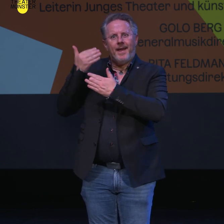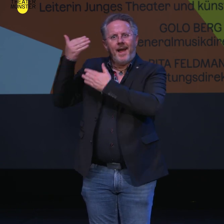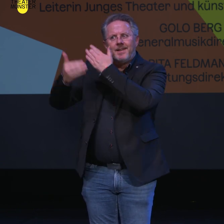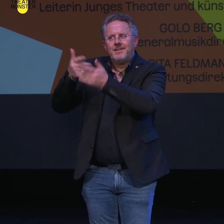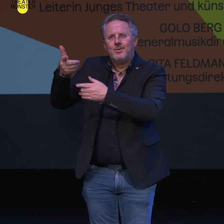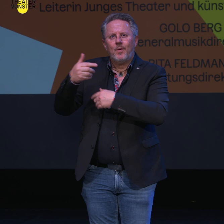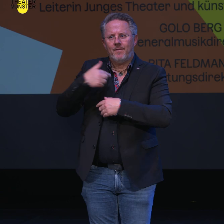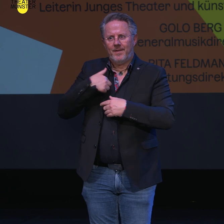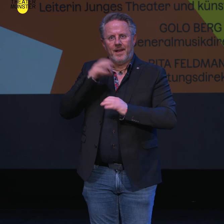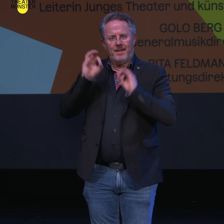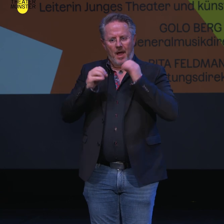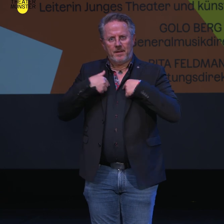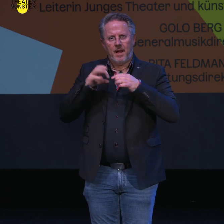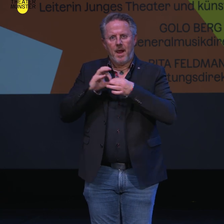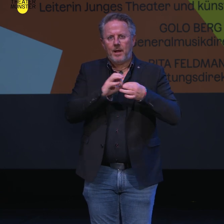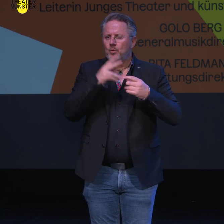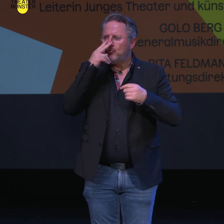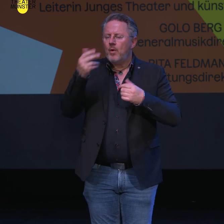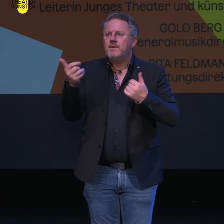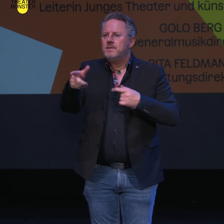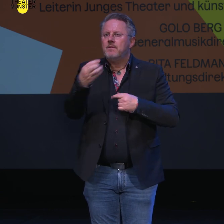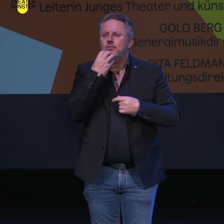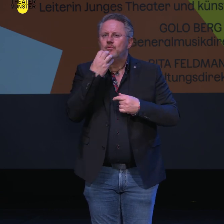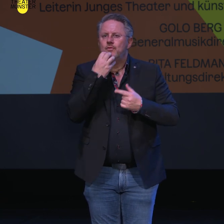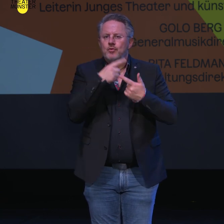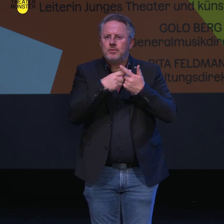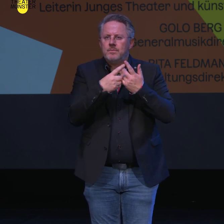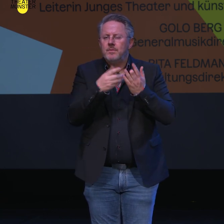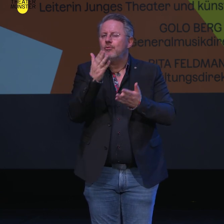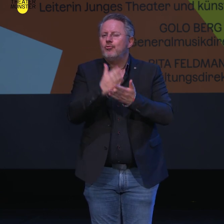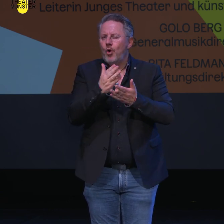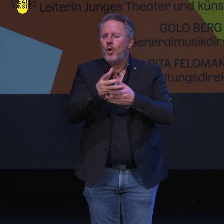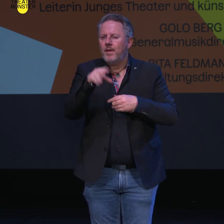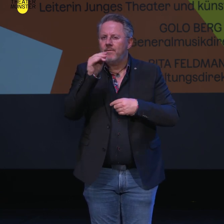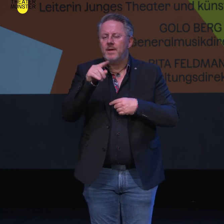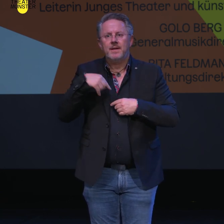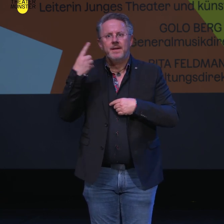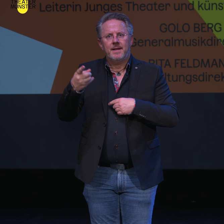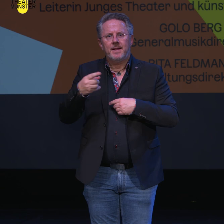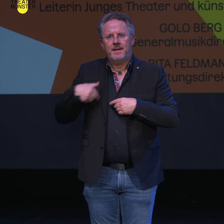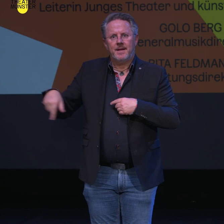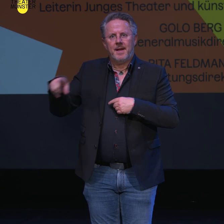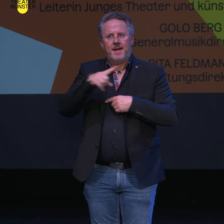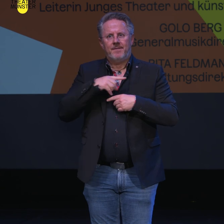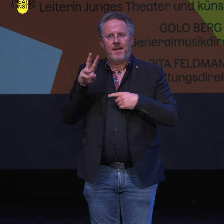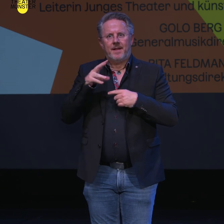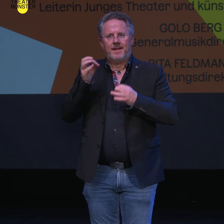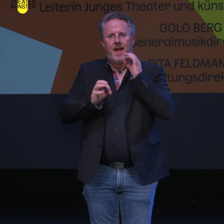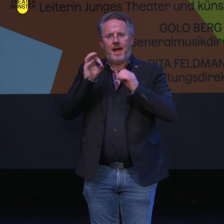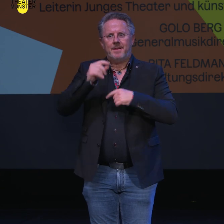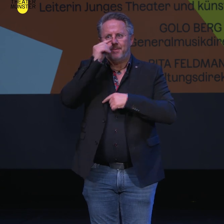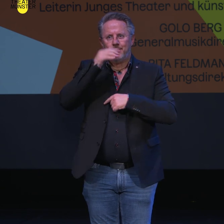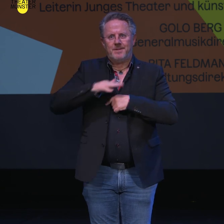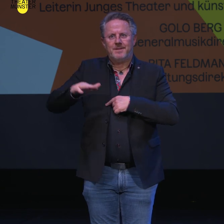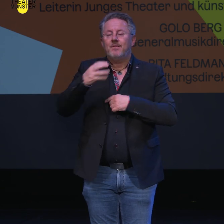erhoffen mag. Gleich zu Beginn haben Sie schon einige der Antworten hören können, die zukünftige Mitglieder des Theater Münster auf die Frage,